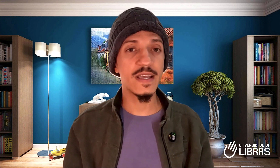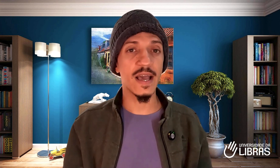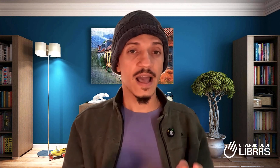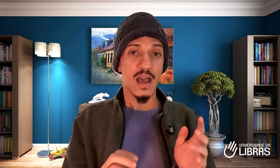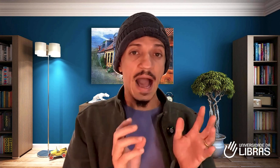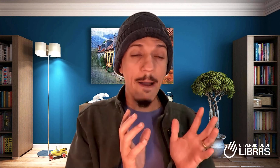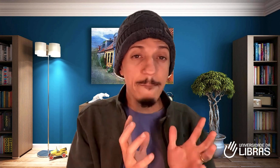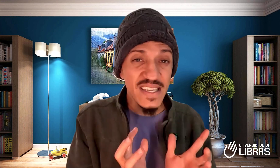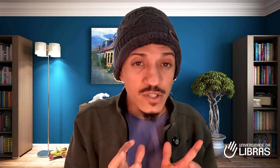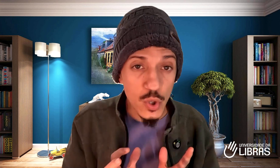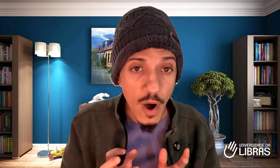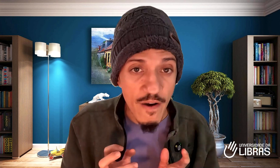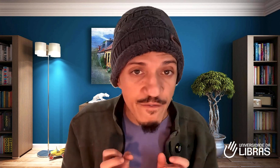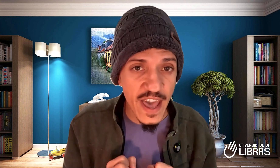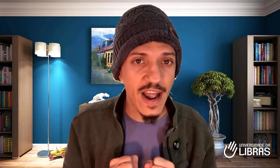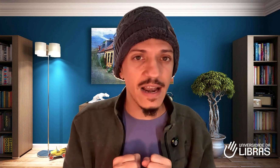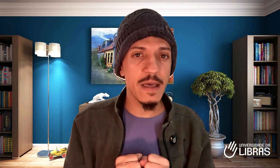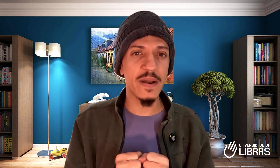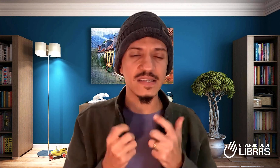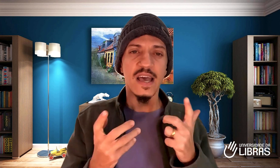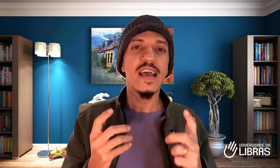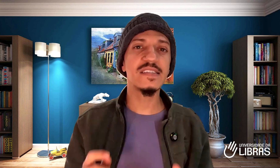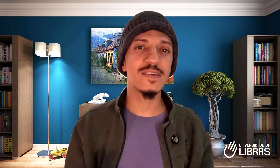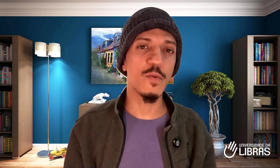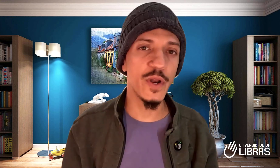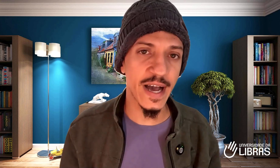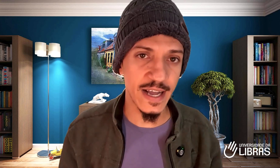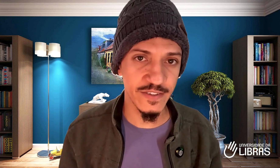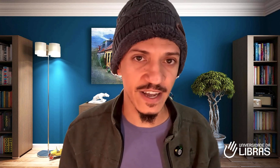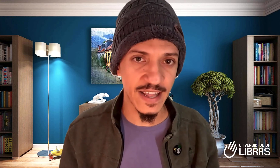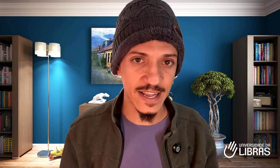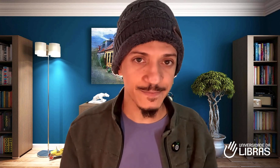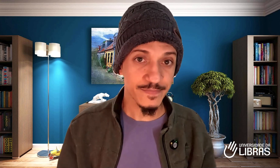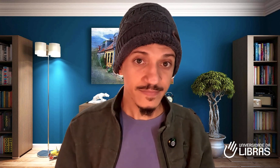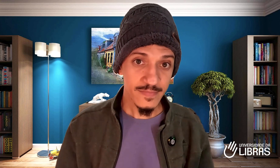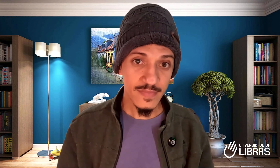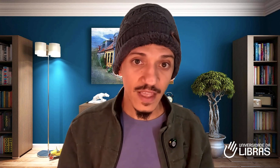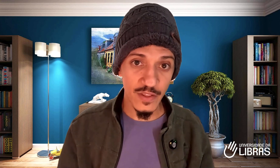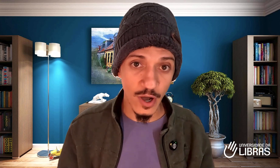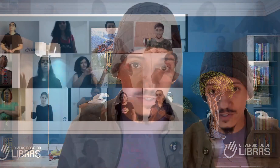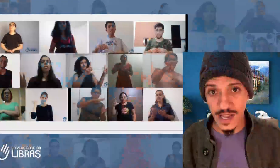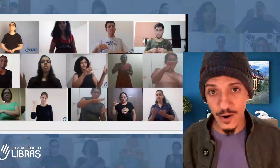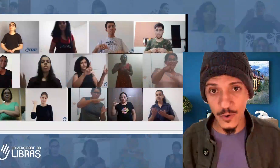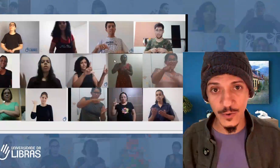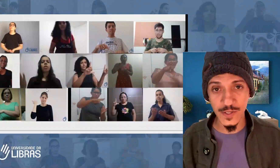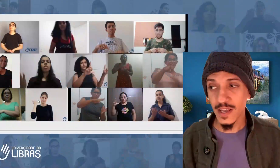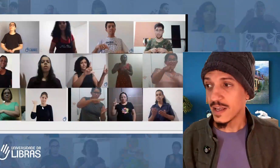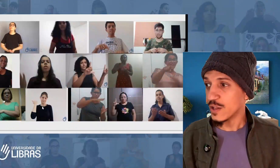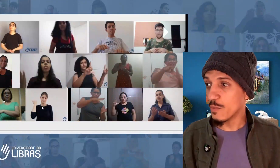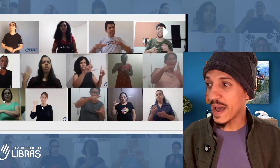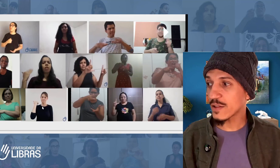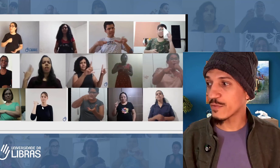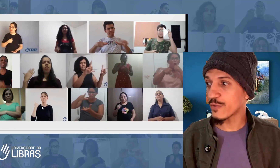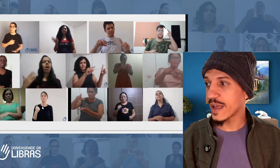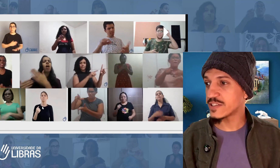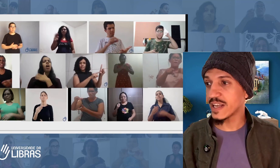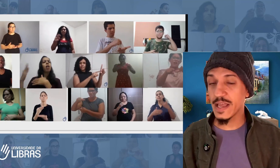absorver a Libras e se comunicar de verdade. Nossos alunos do método fluente em Libras,